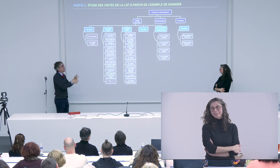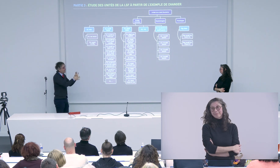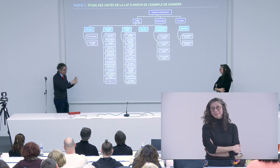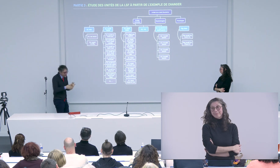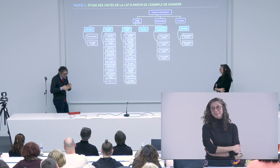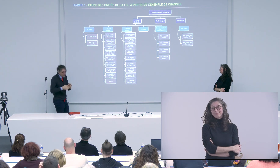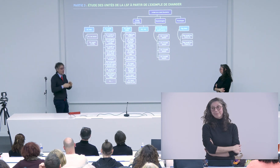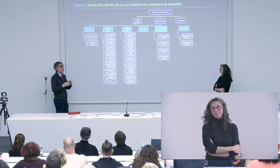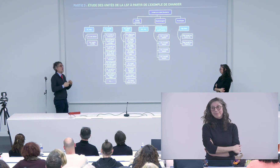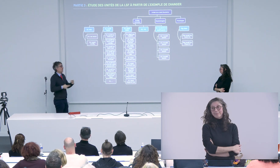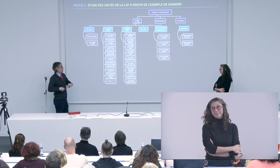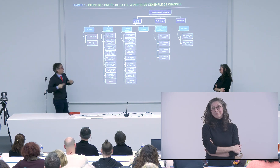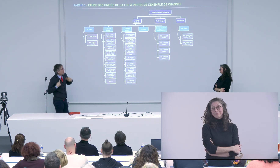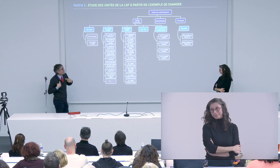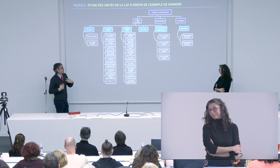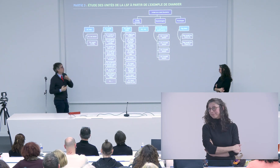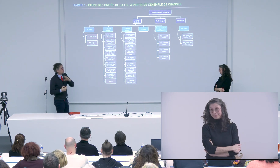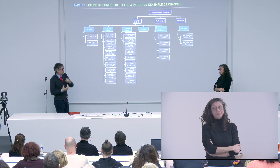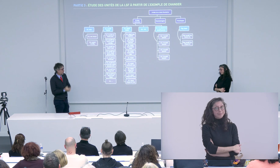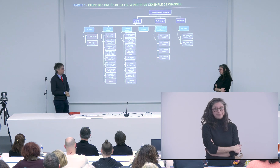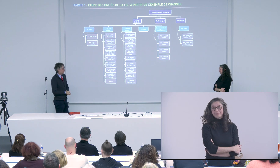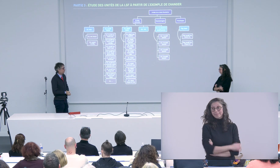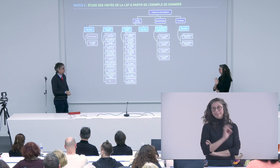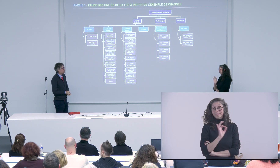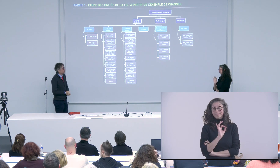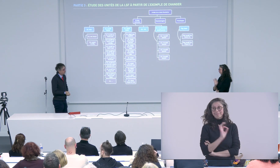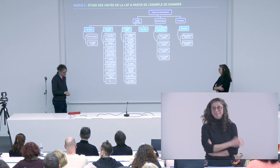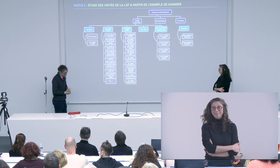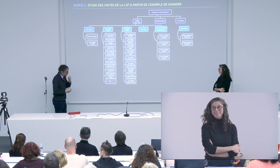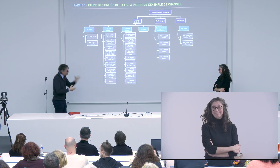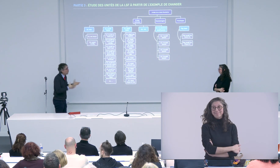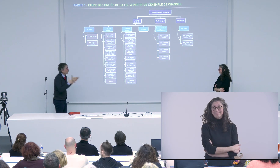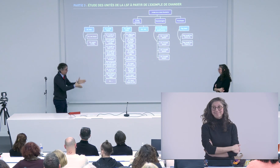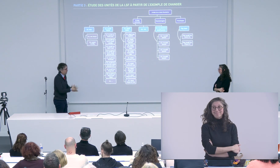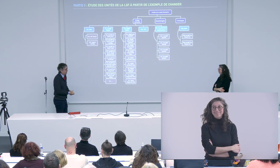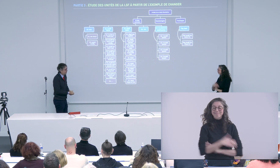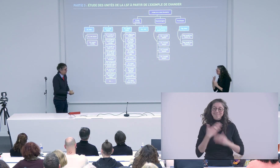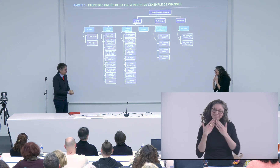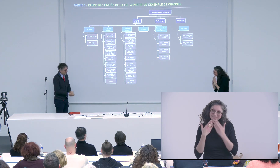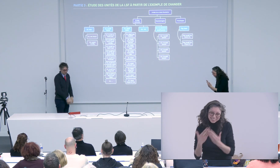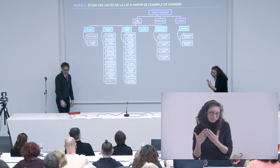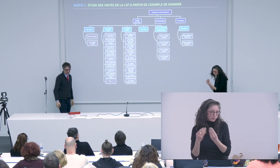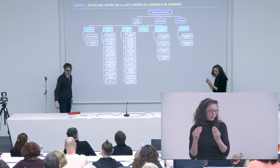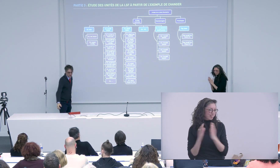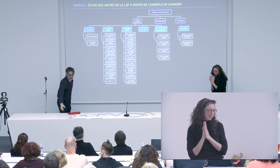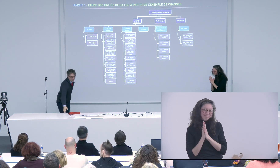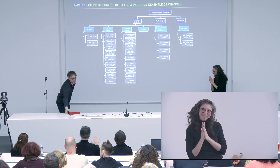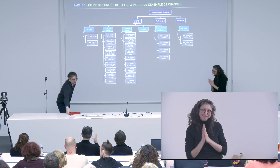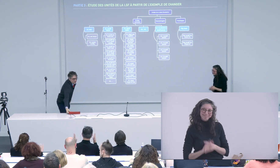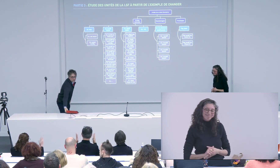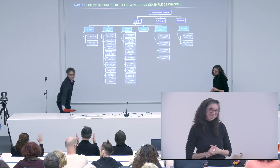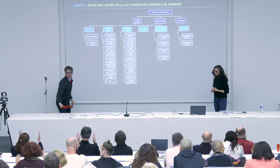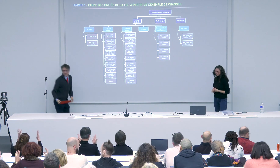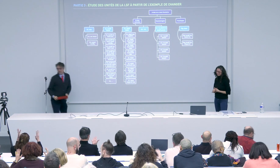continuer à approfondir le travail amorcé et de l'appliquer pendant longtemps je vous remercie